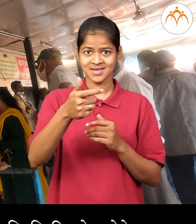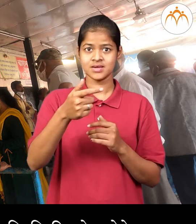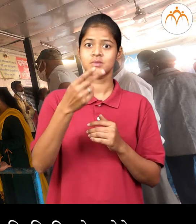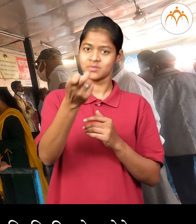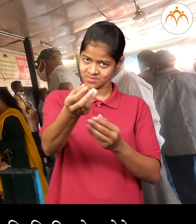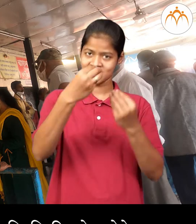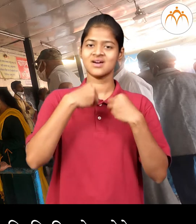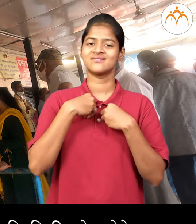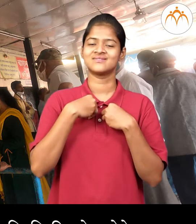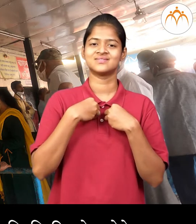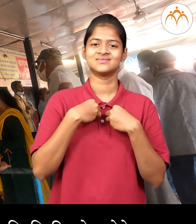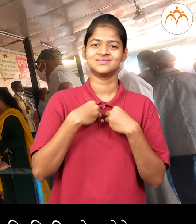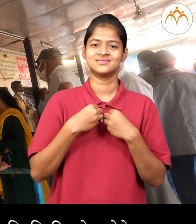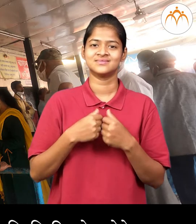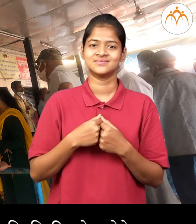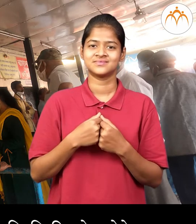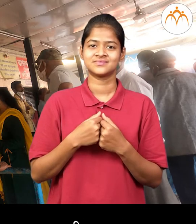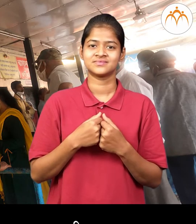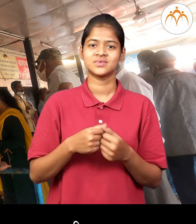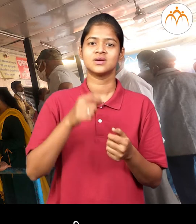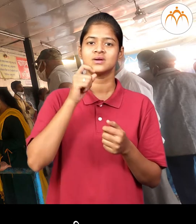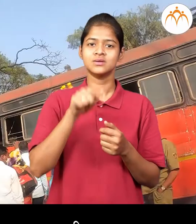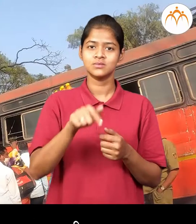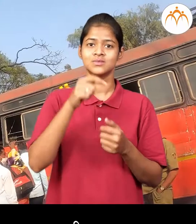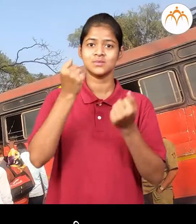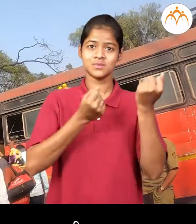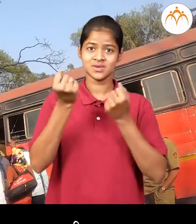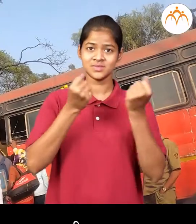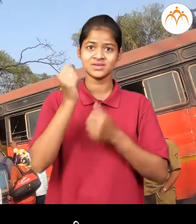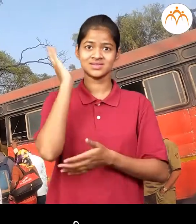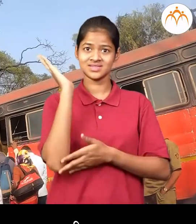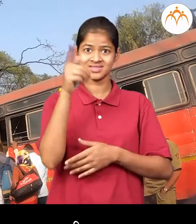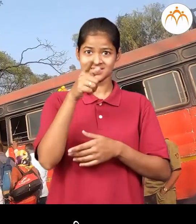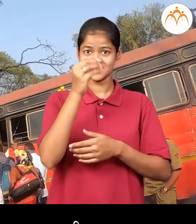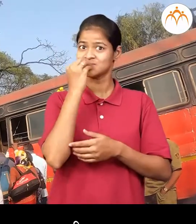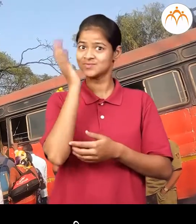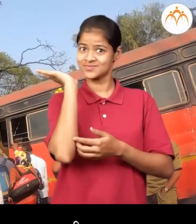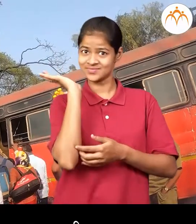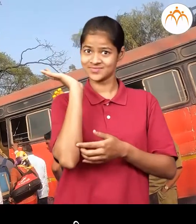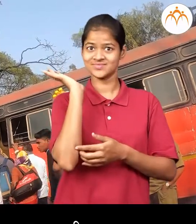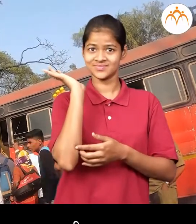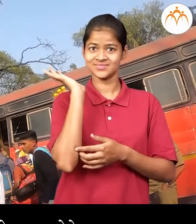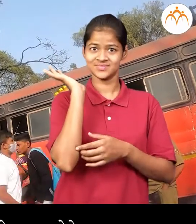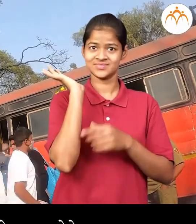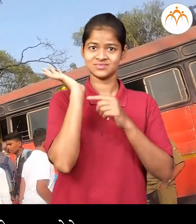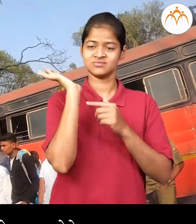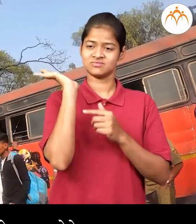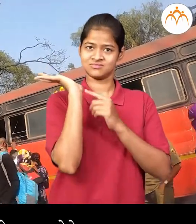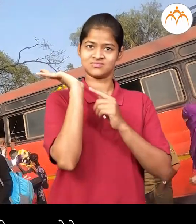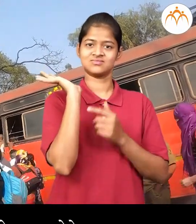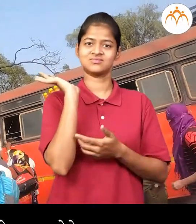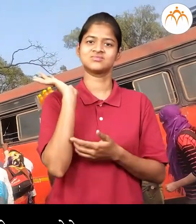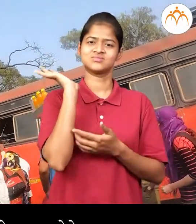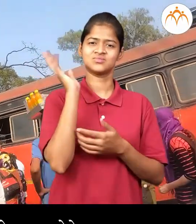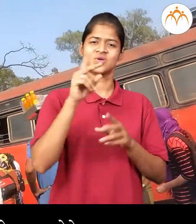होते आणि तिकीट घेत होते बस मधे विक्रेते याईला सुर्वाज जली त्यांचा कडे